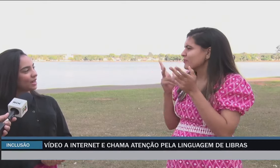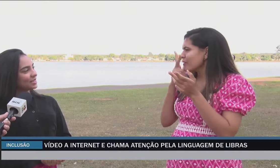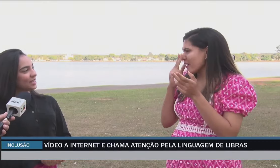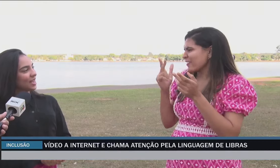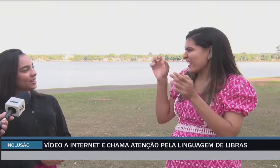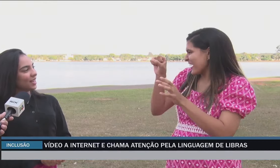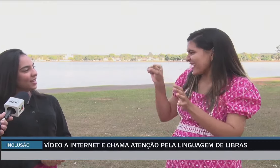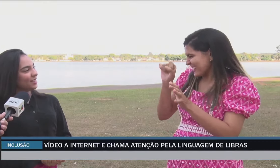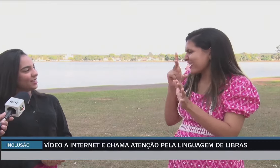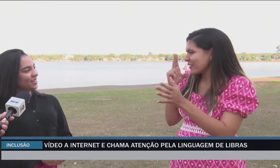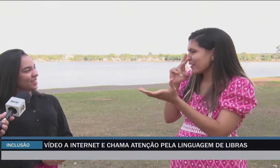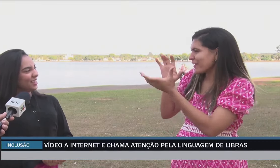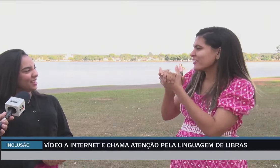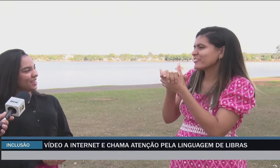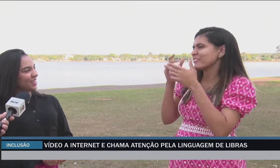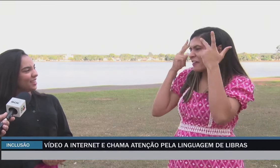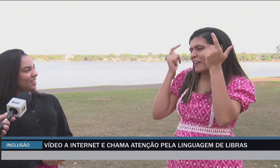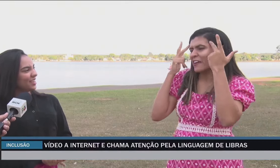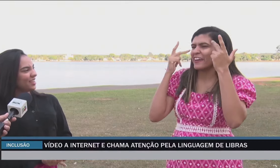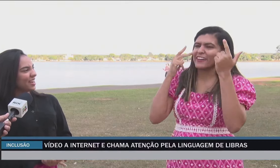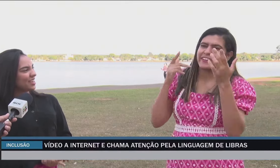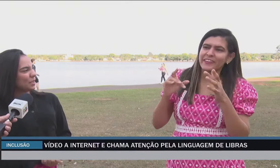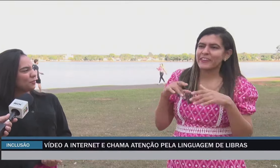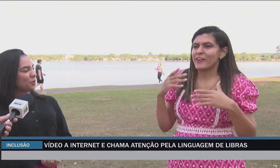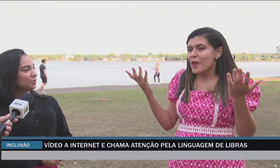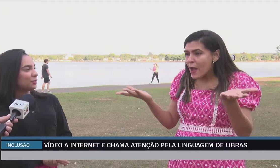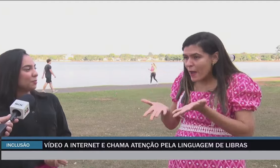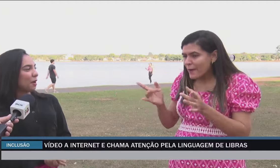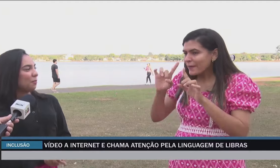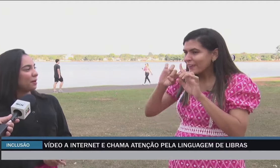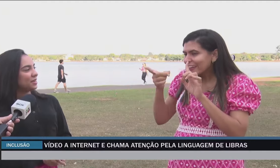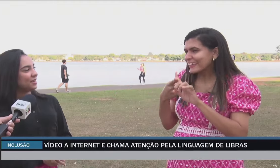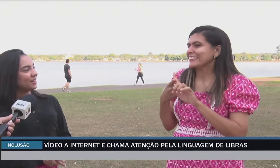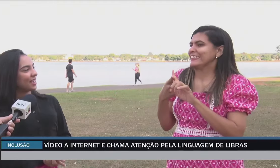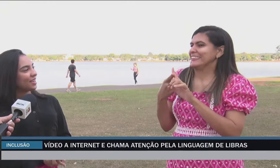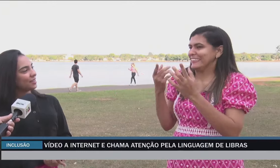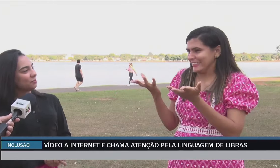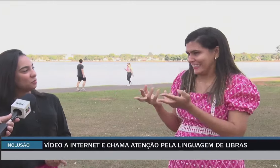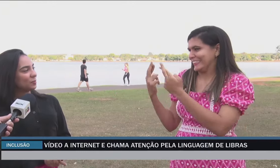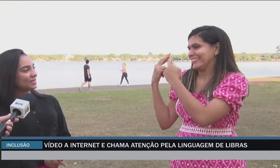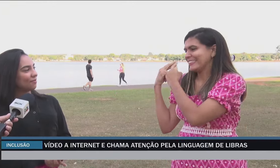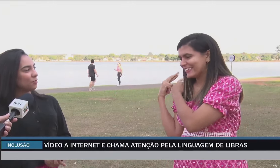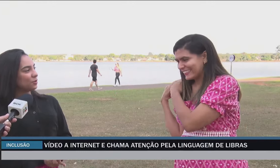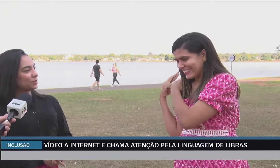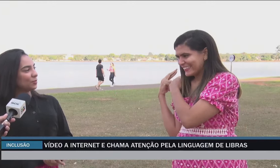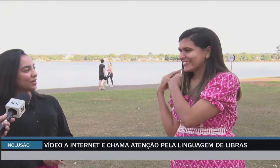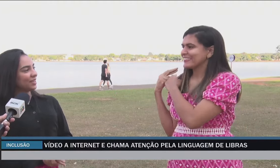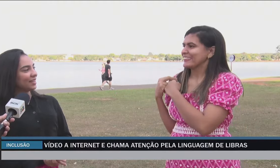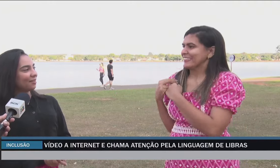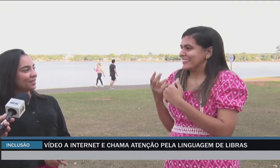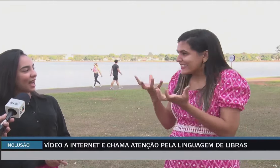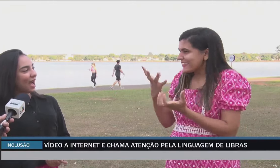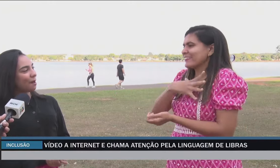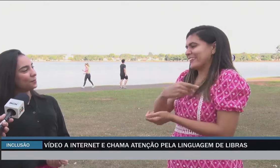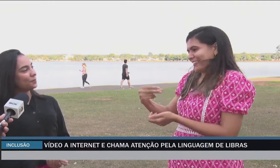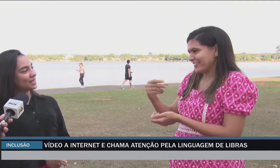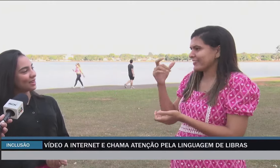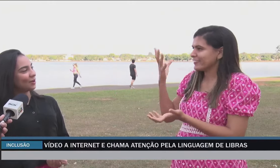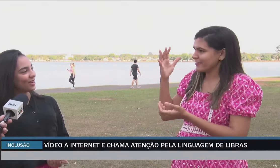casei, né? E aí sempre foi muito normal para mim, né? Não pensava muito sobre engravidar rápido. Mas agora